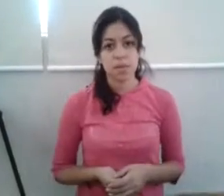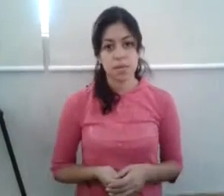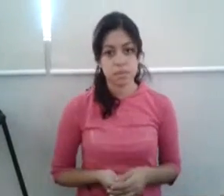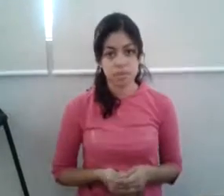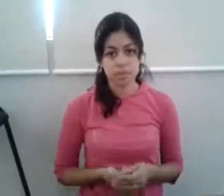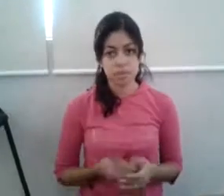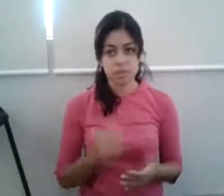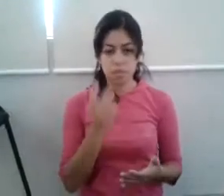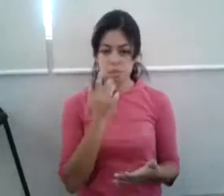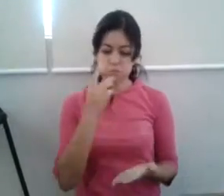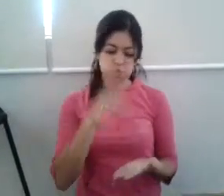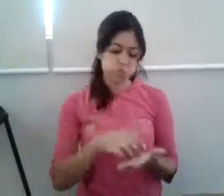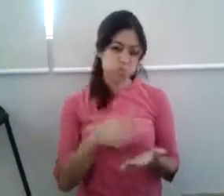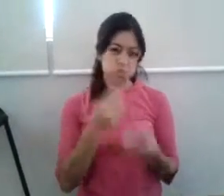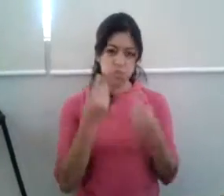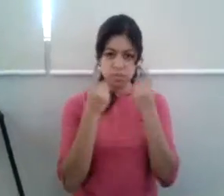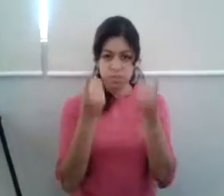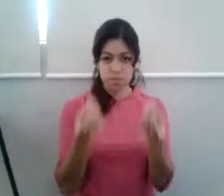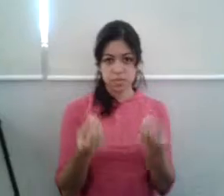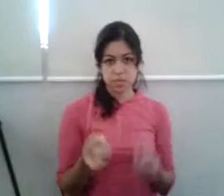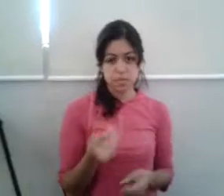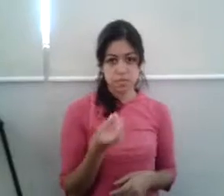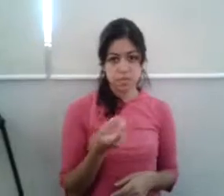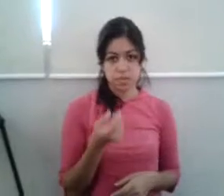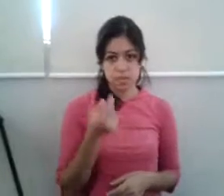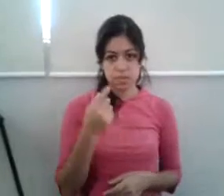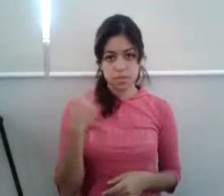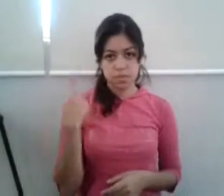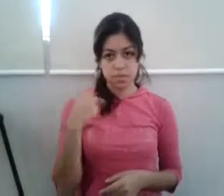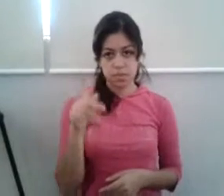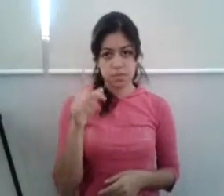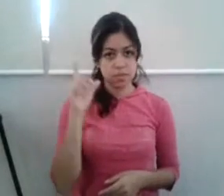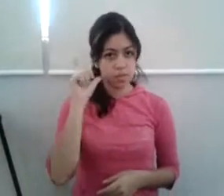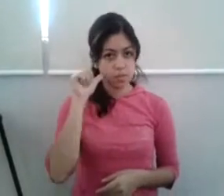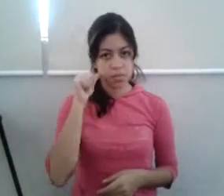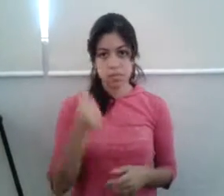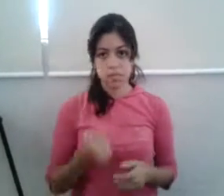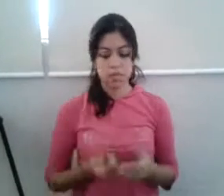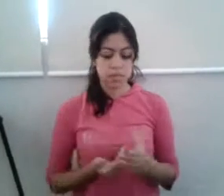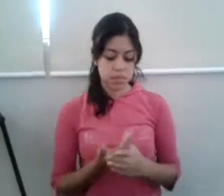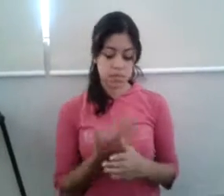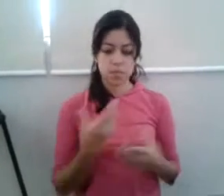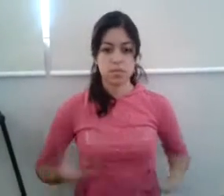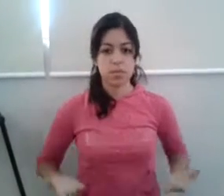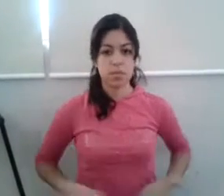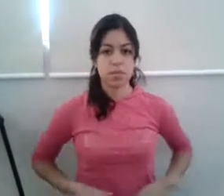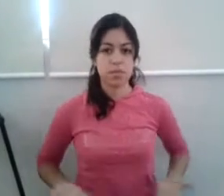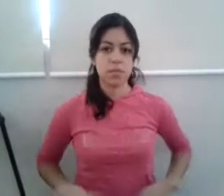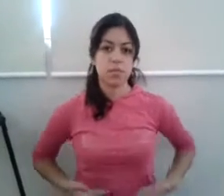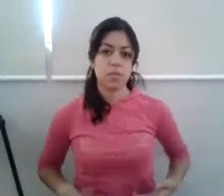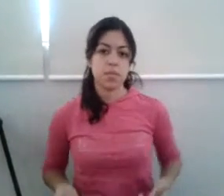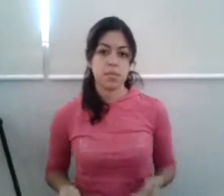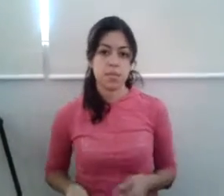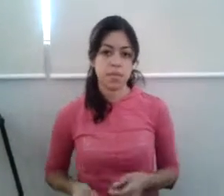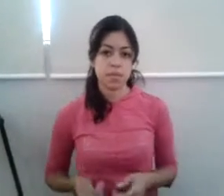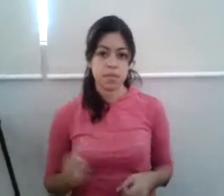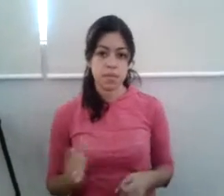sapito contestar. Pero mañana temprano hacer, porque ahora